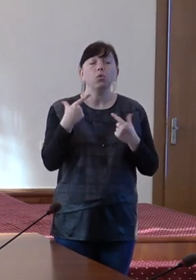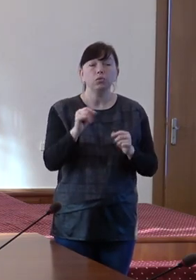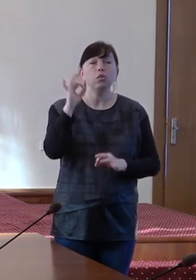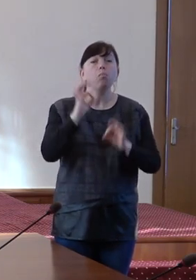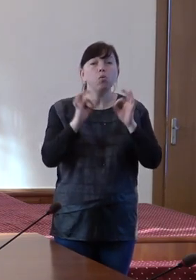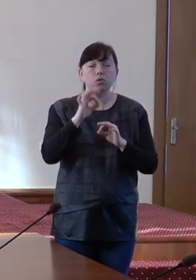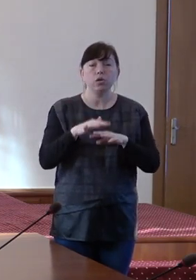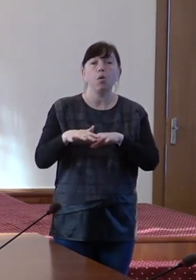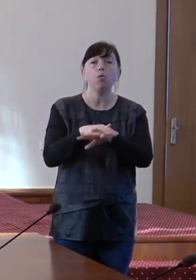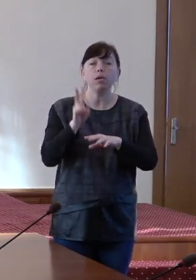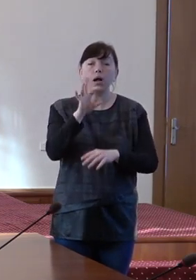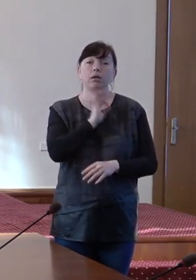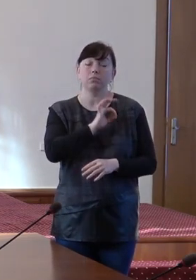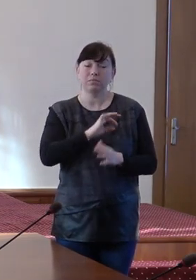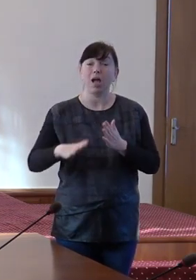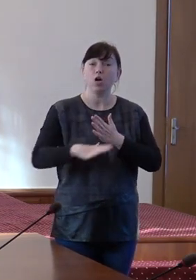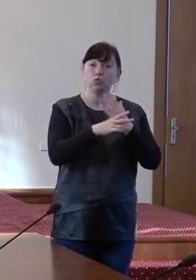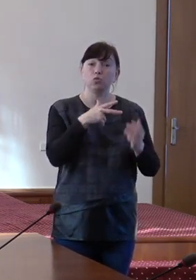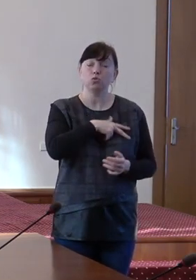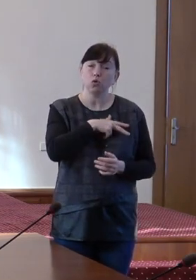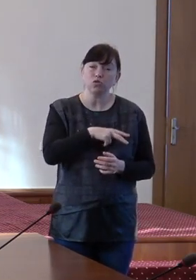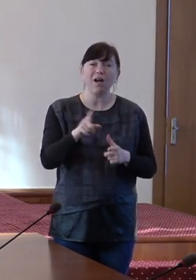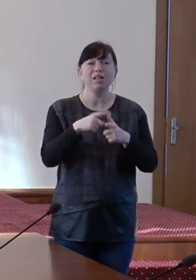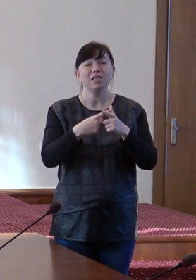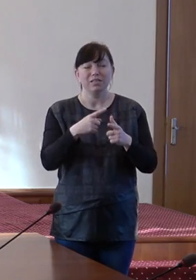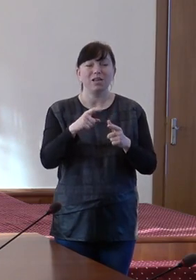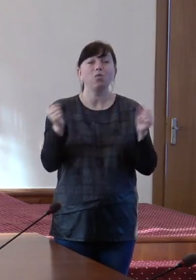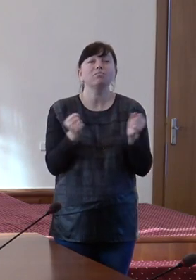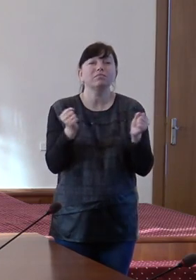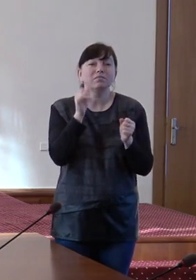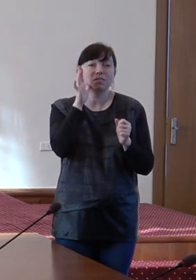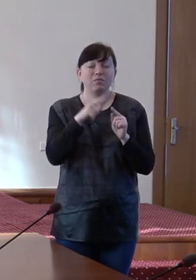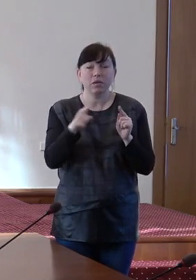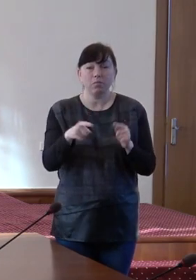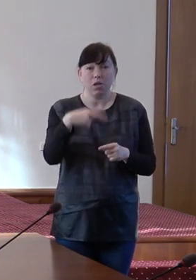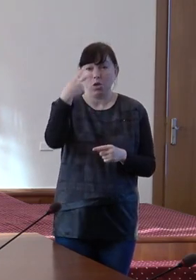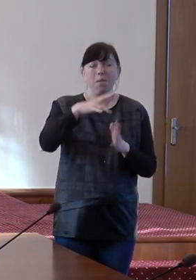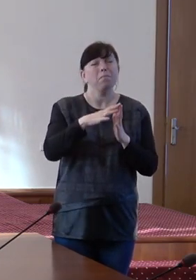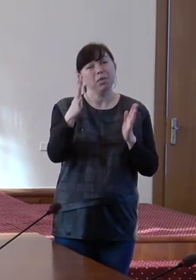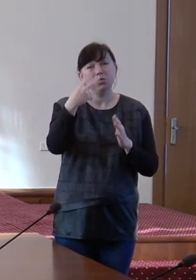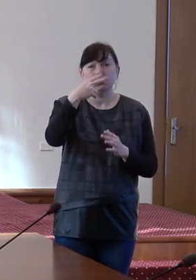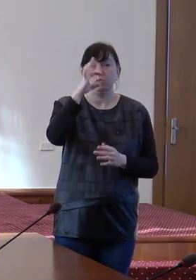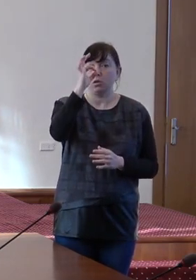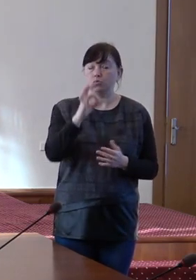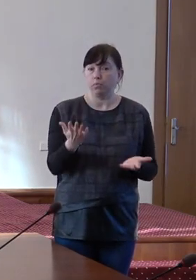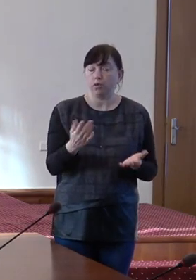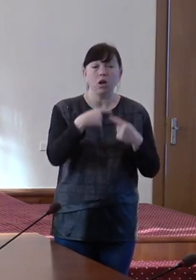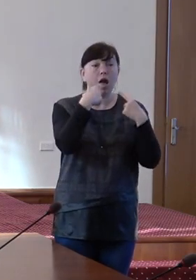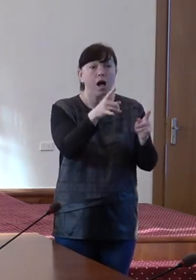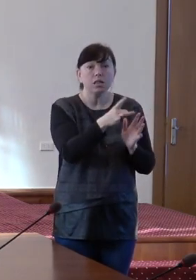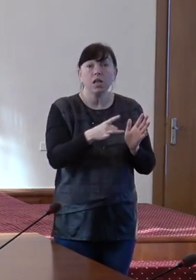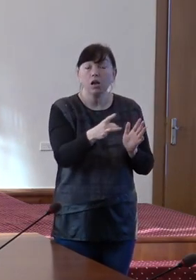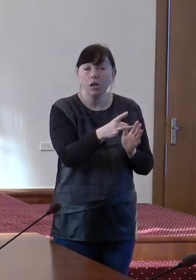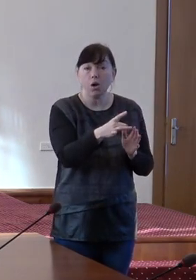populației care beneficiază de ajutor social sau de ajutor pentru perioada regeanului este 20%. Alte raioane